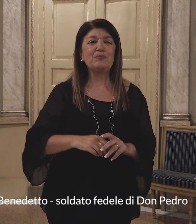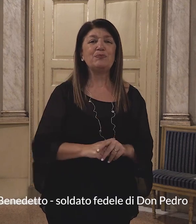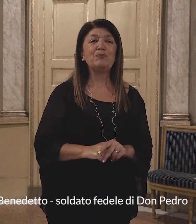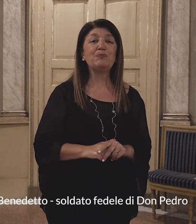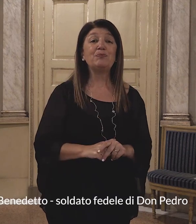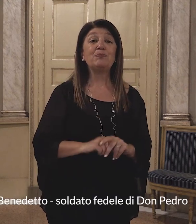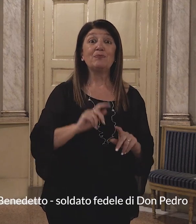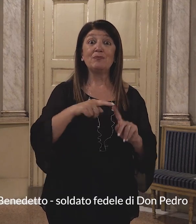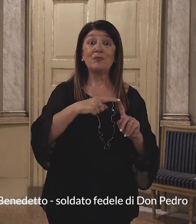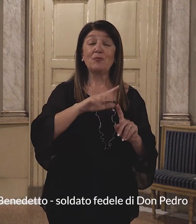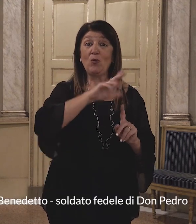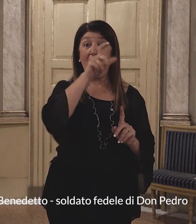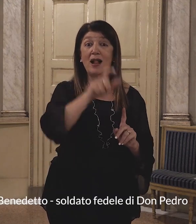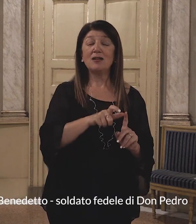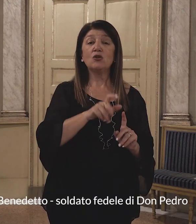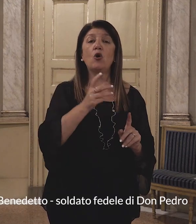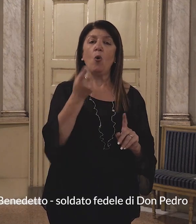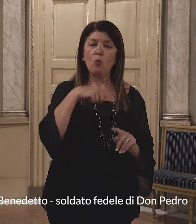Benedetto, soldato fedele di Don Pedro.